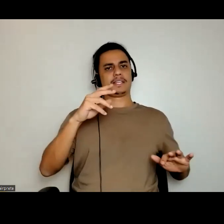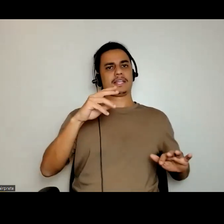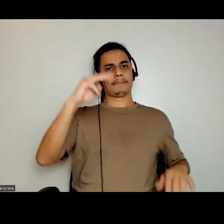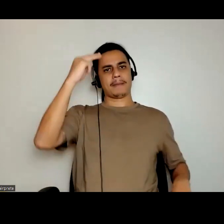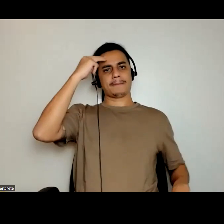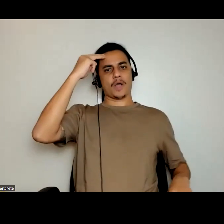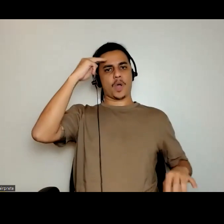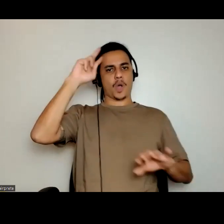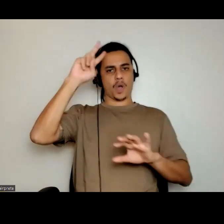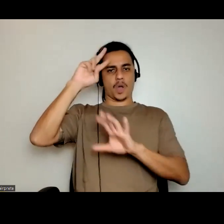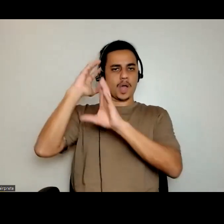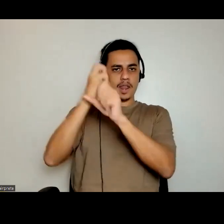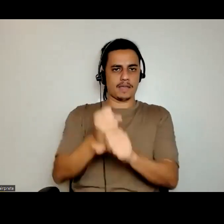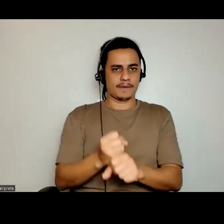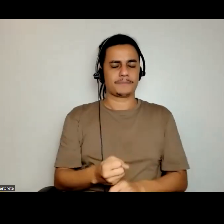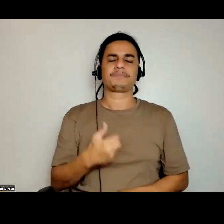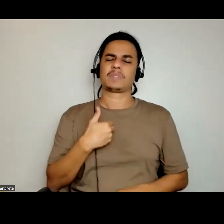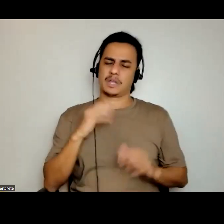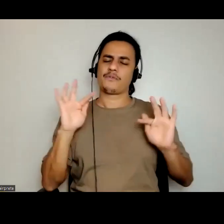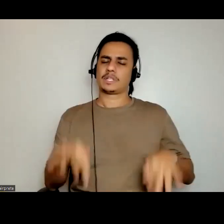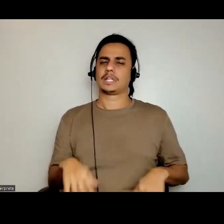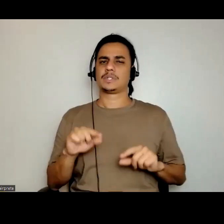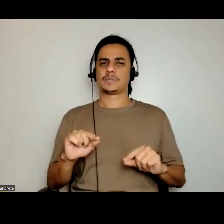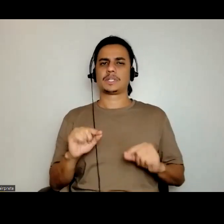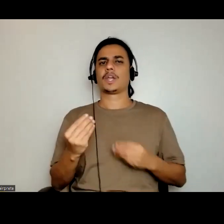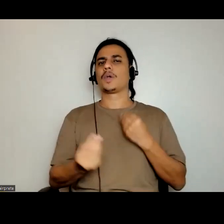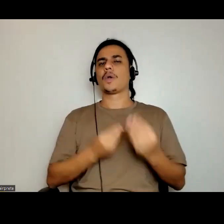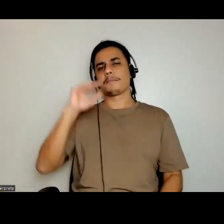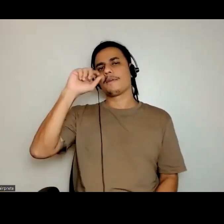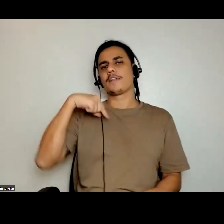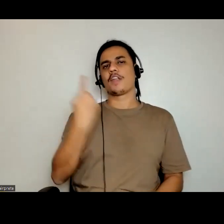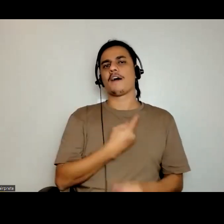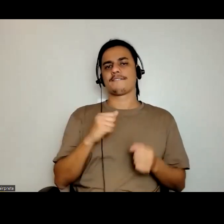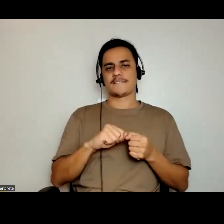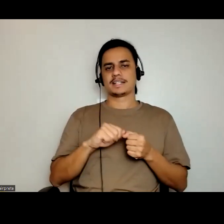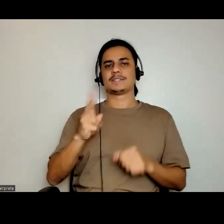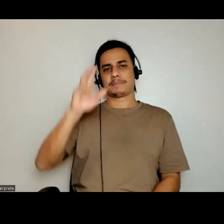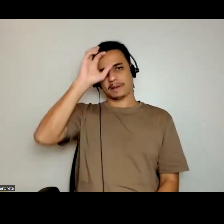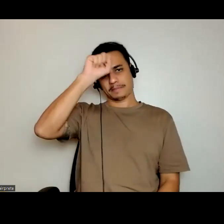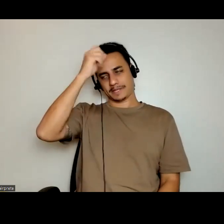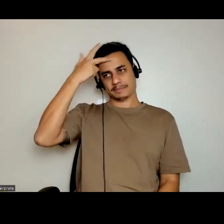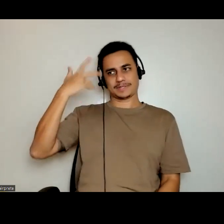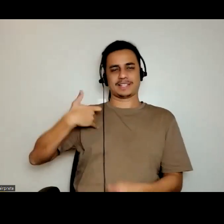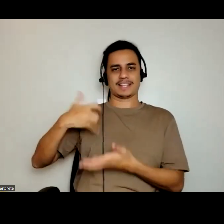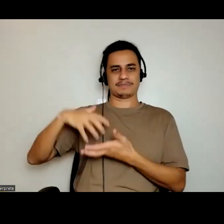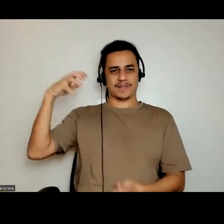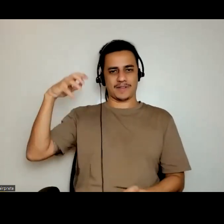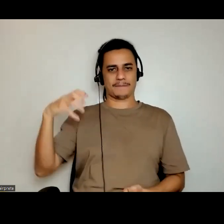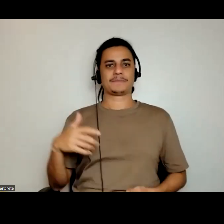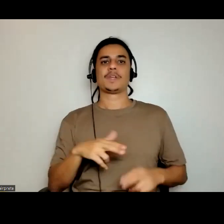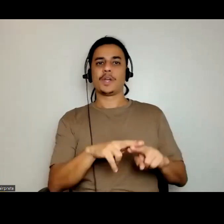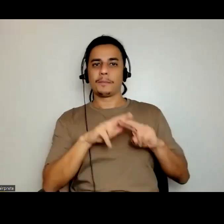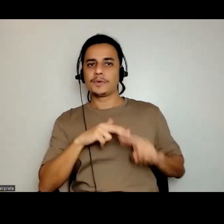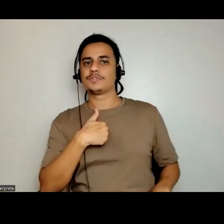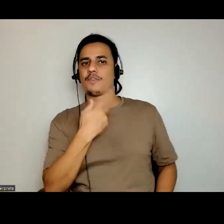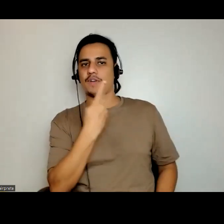finalizar assim. Como que nós fazemos? E aí eu aprendo com os mais velhos. Por isso que eu digo. Essa fala, por favor, não é